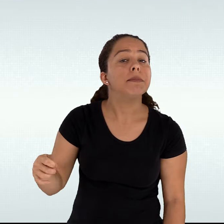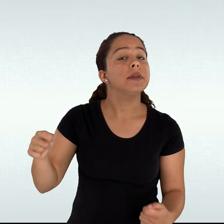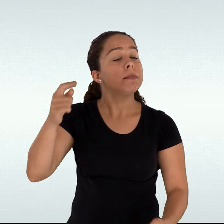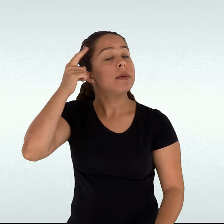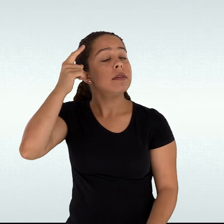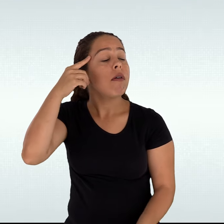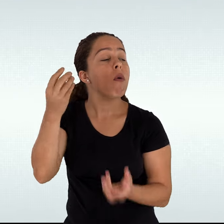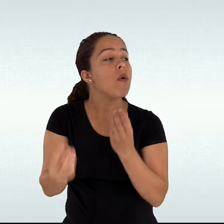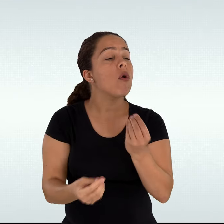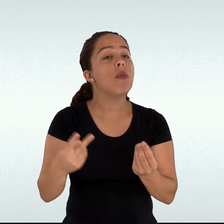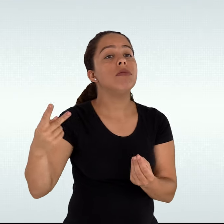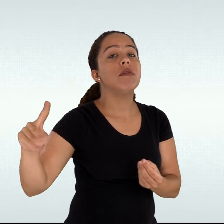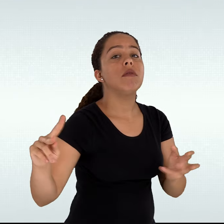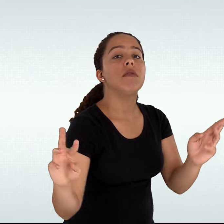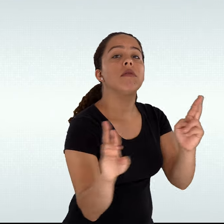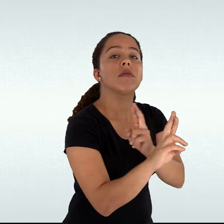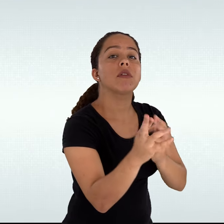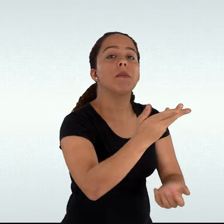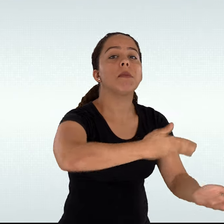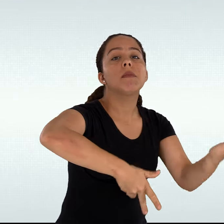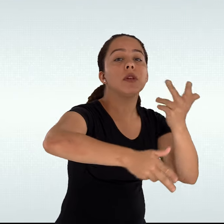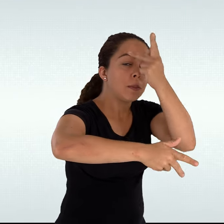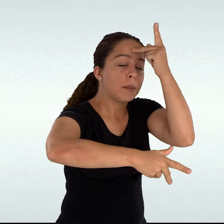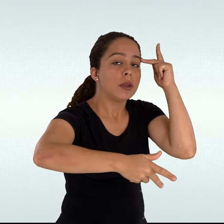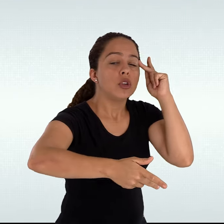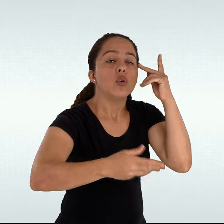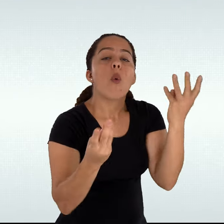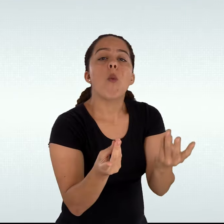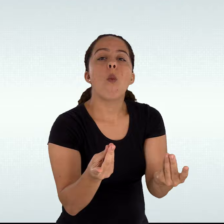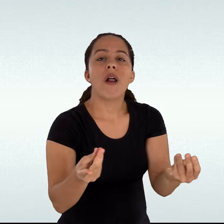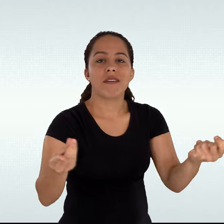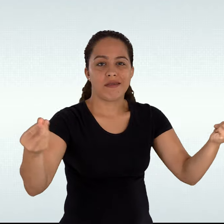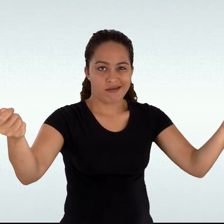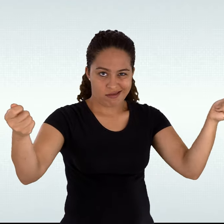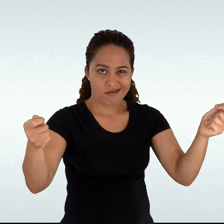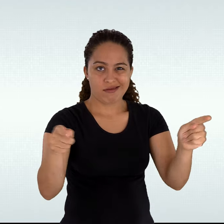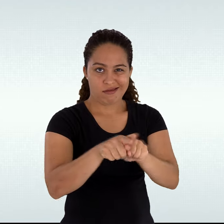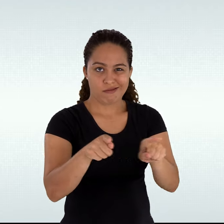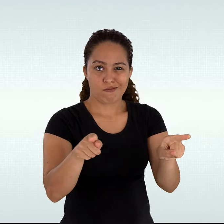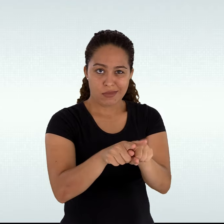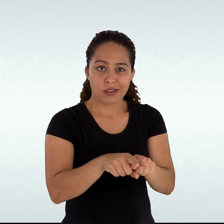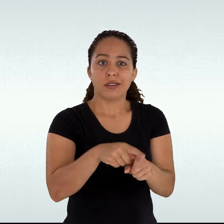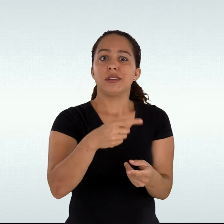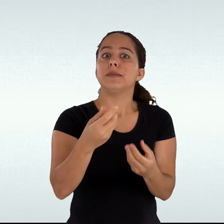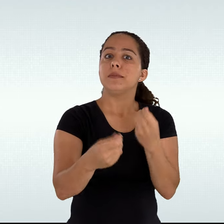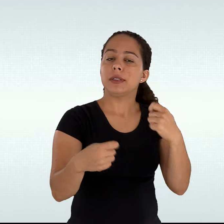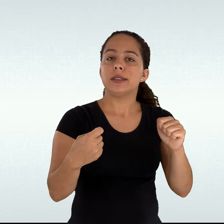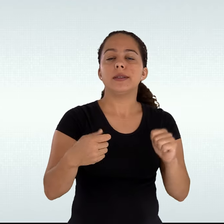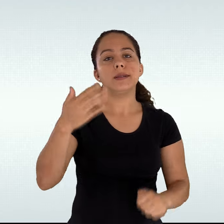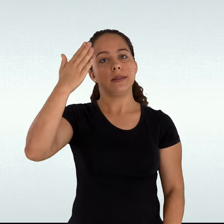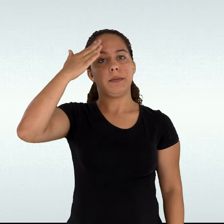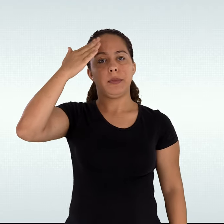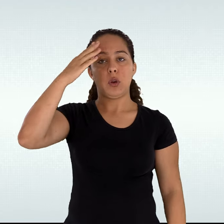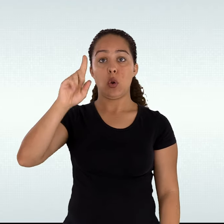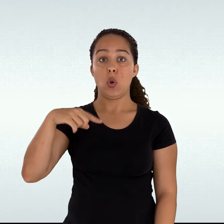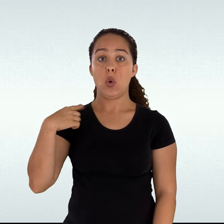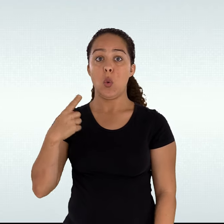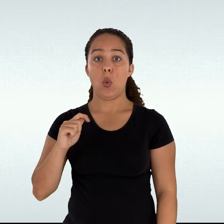a comunidade acadêmica e, cumulativamente, pelo reconhecimento de que nosso papel enquanto